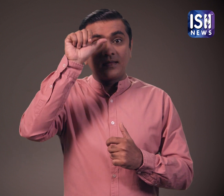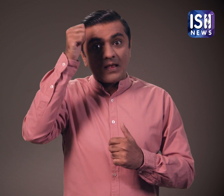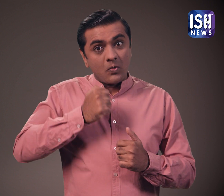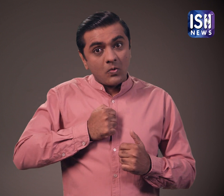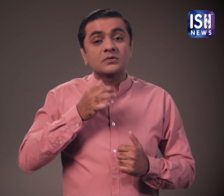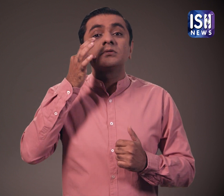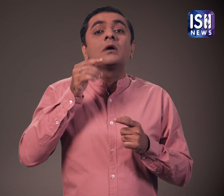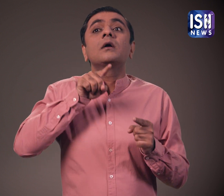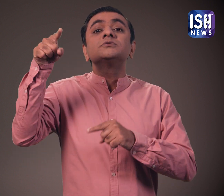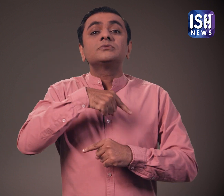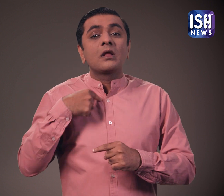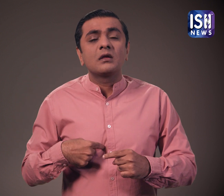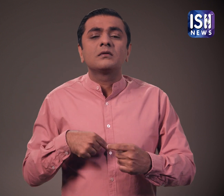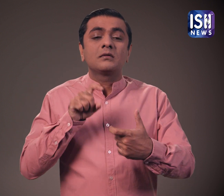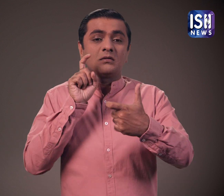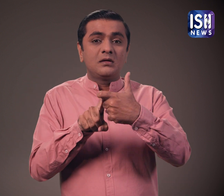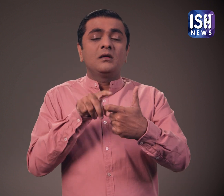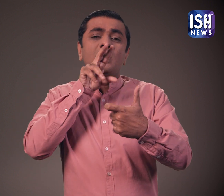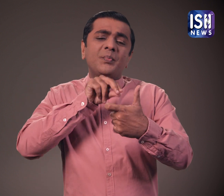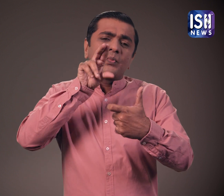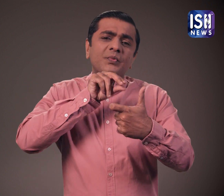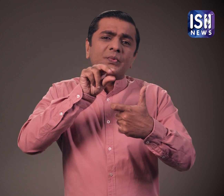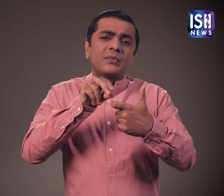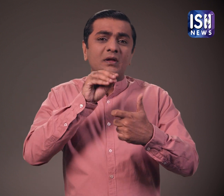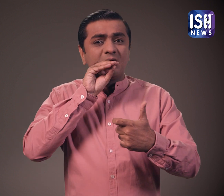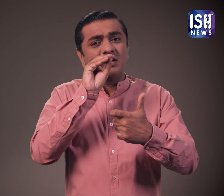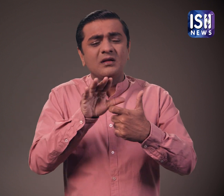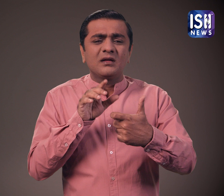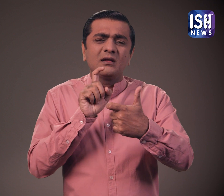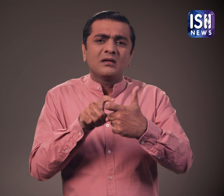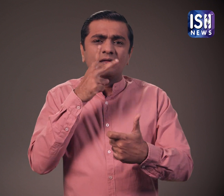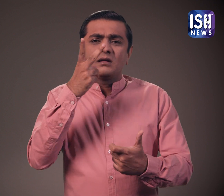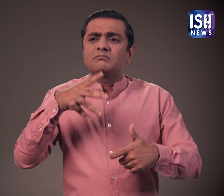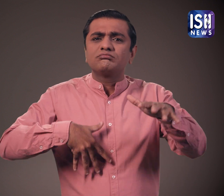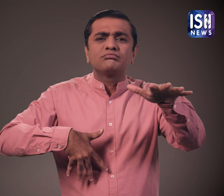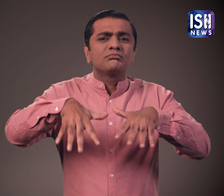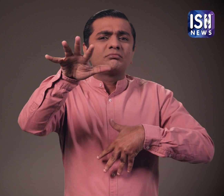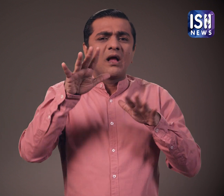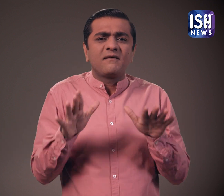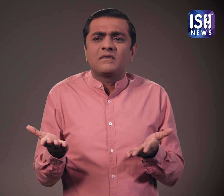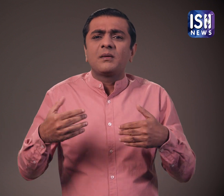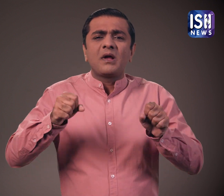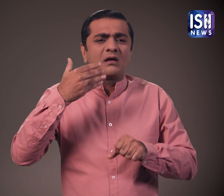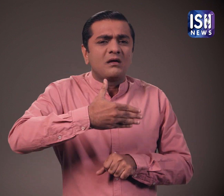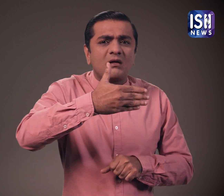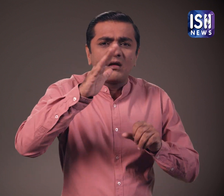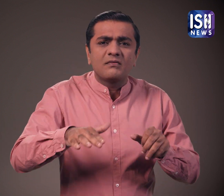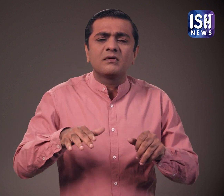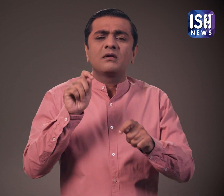रहा था वह भी चीन में रहने वाला भारतिय मूलका है इधर उदर दिखाते हुए वीडियो में देख रहा है शक्स ने कहा चारो और देखिए